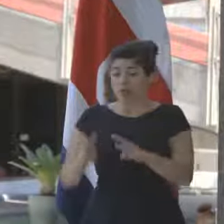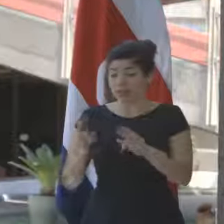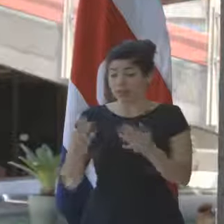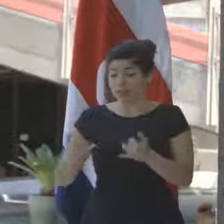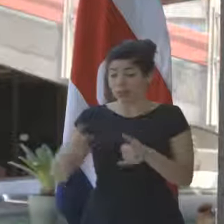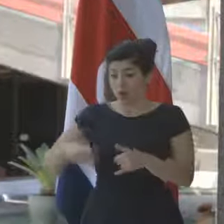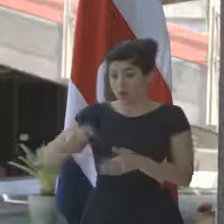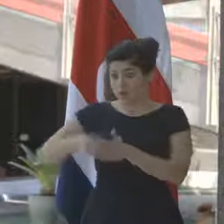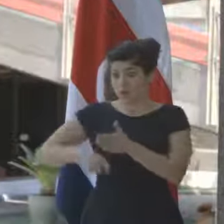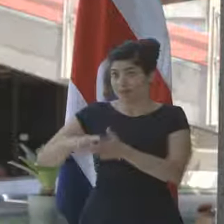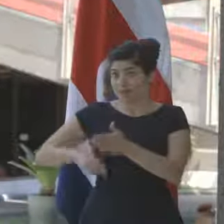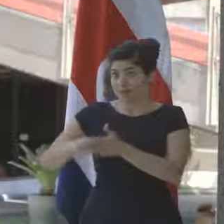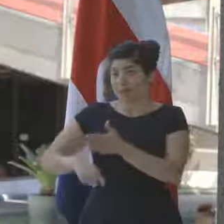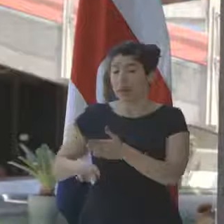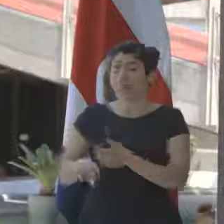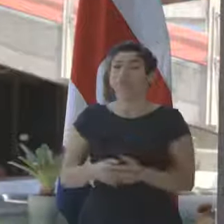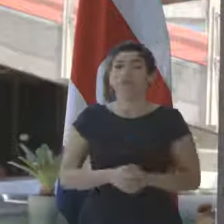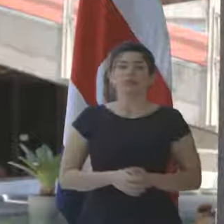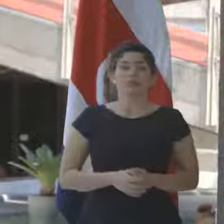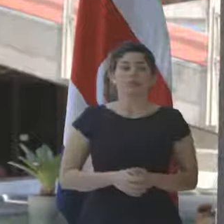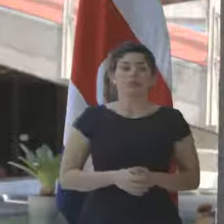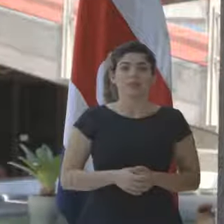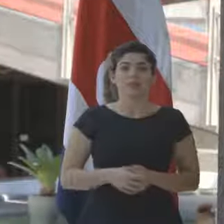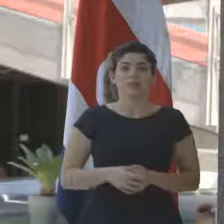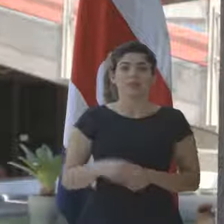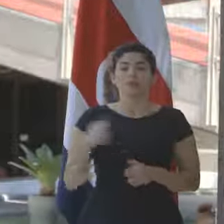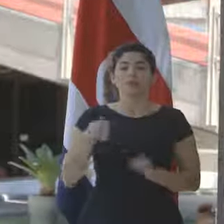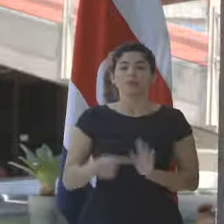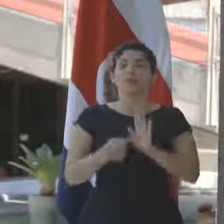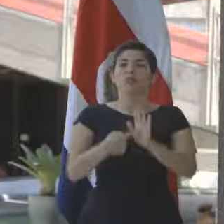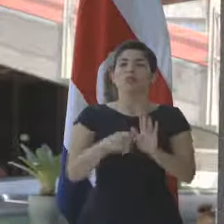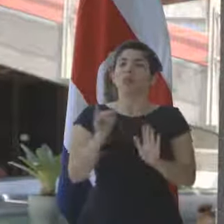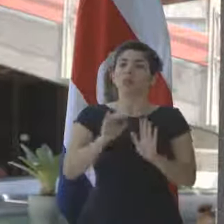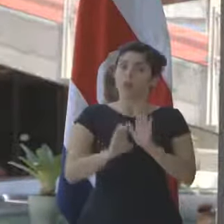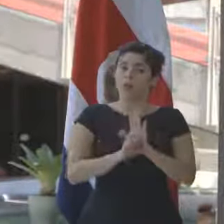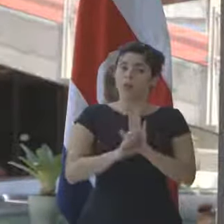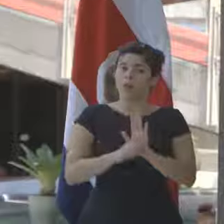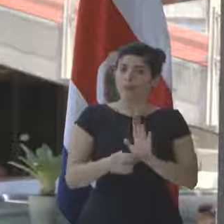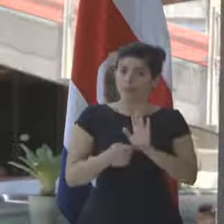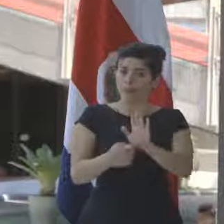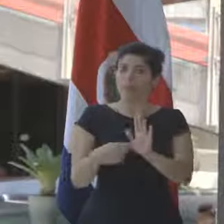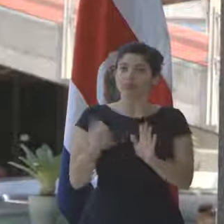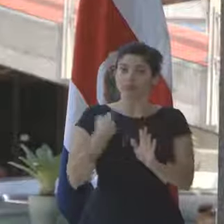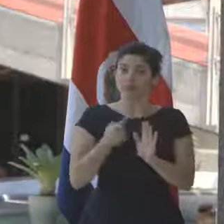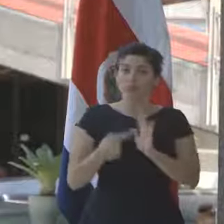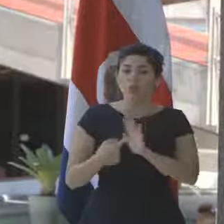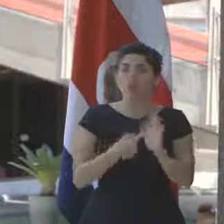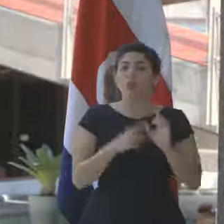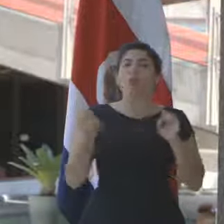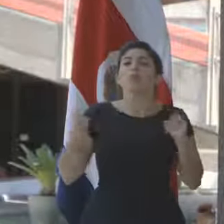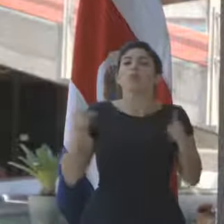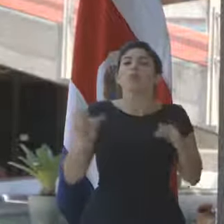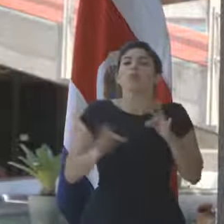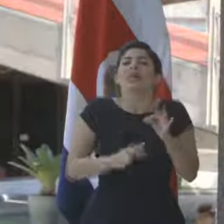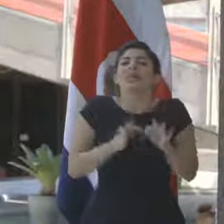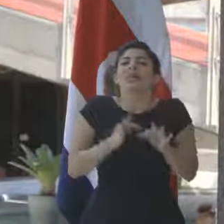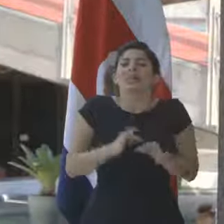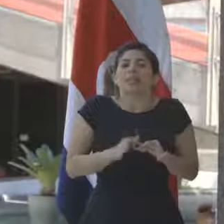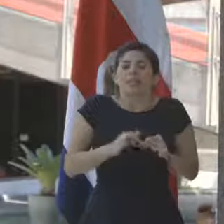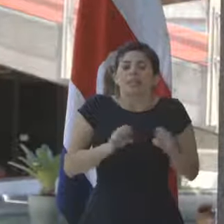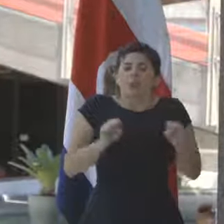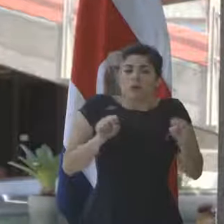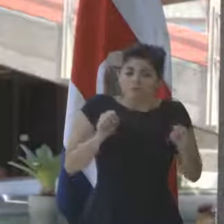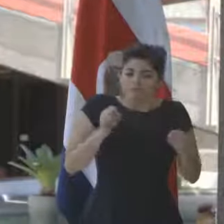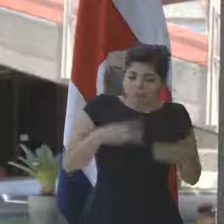firmando hoy, estamos predicando con el ejemplo, es decir, mostrando cuáles son el tipo de medidas que se pueden